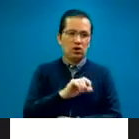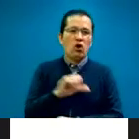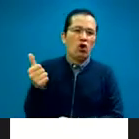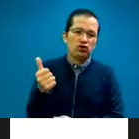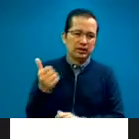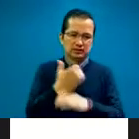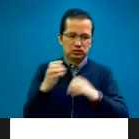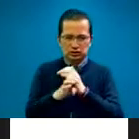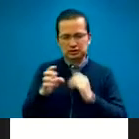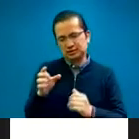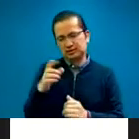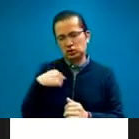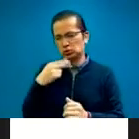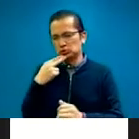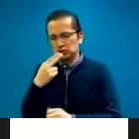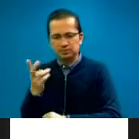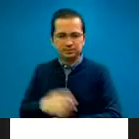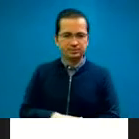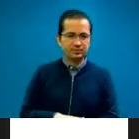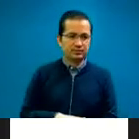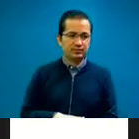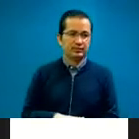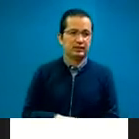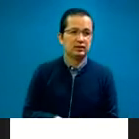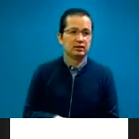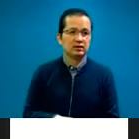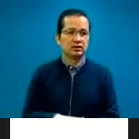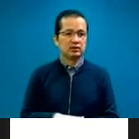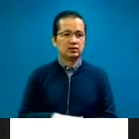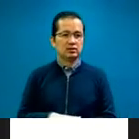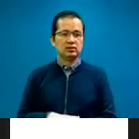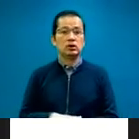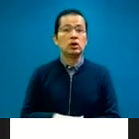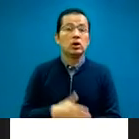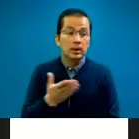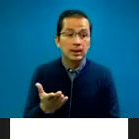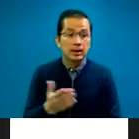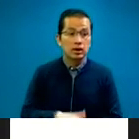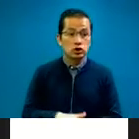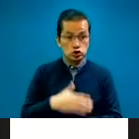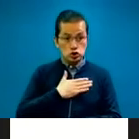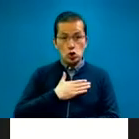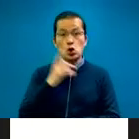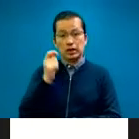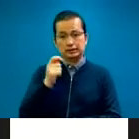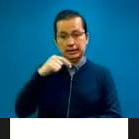para Zoom. Sí, efectivamente, yo soy concejal de la ciudad.